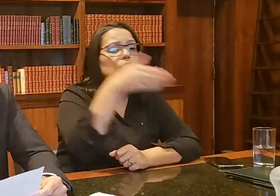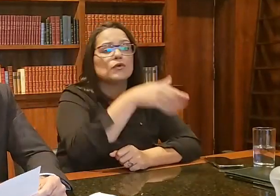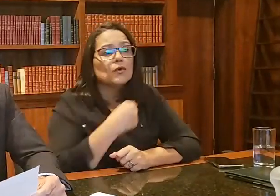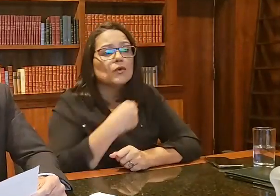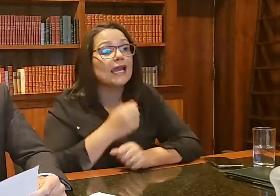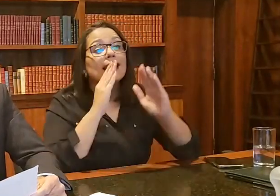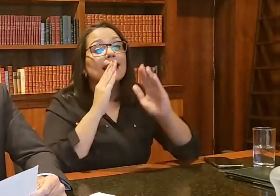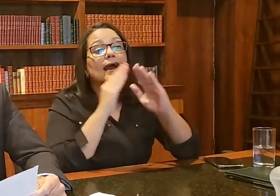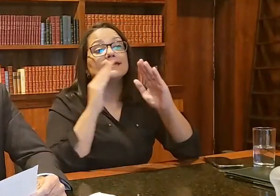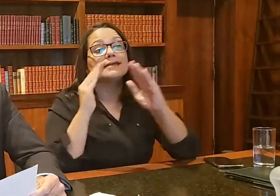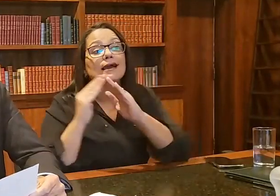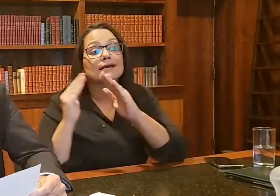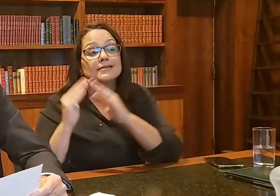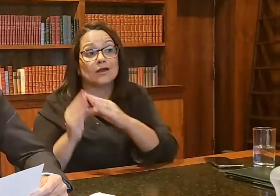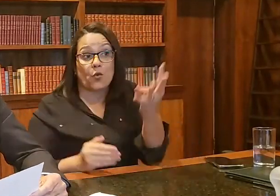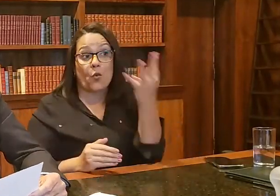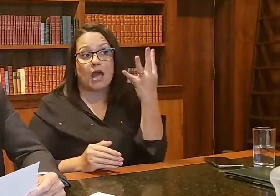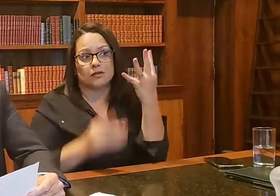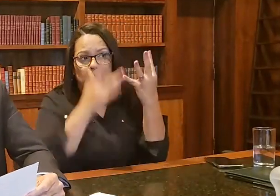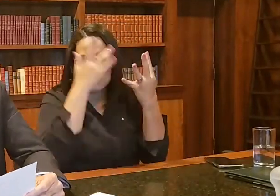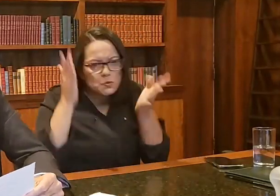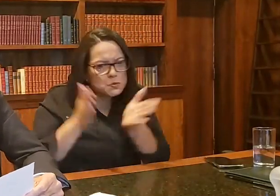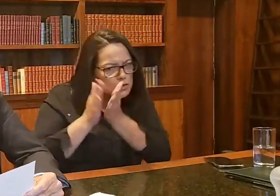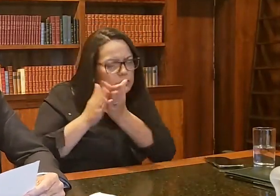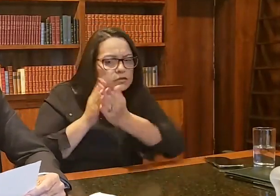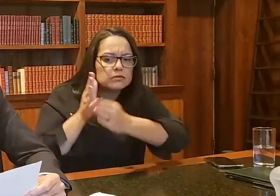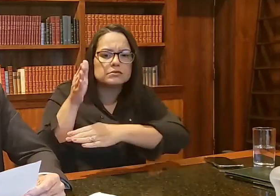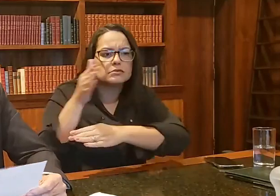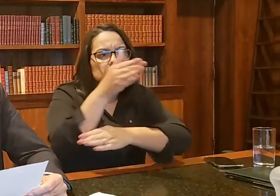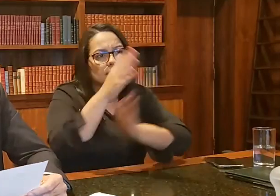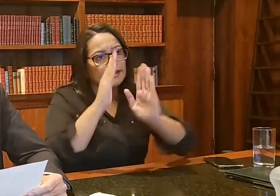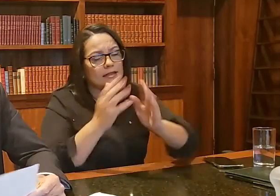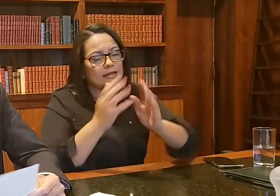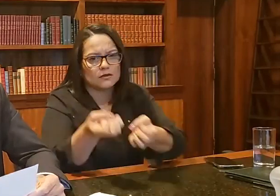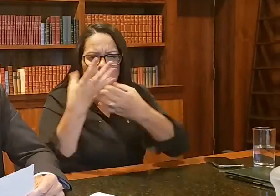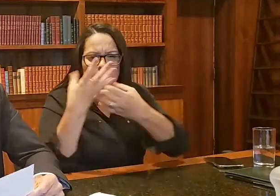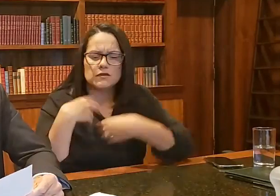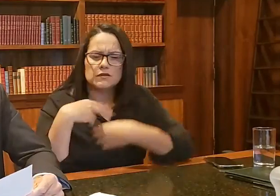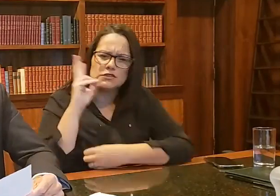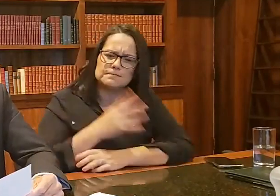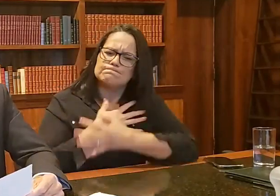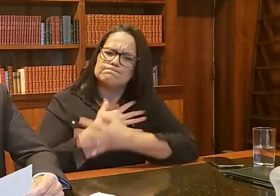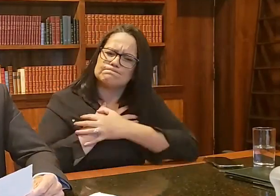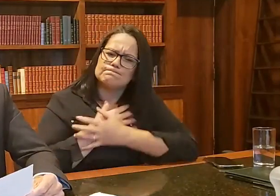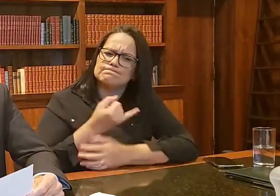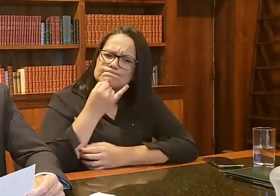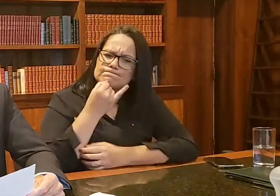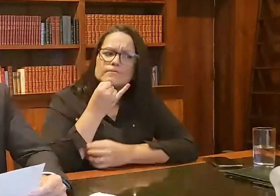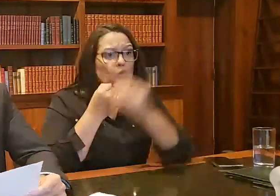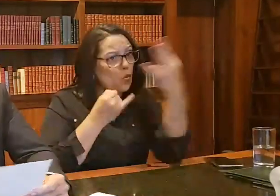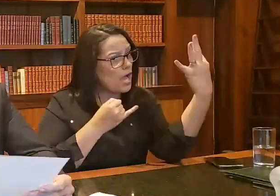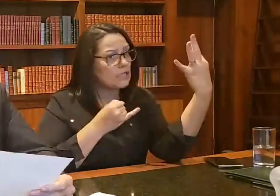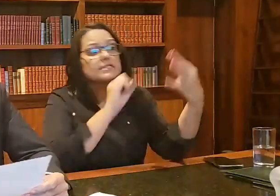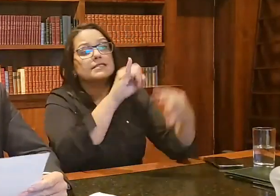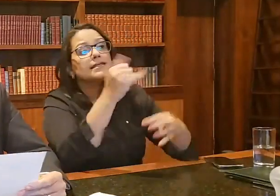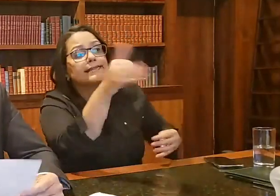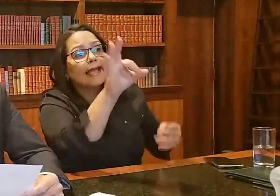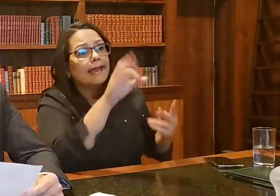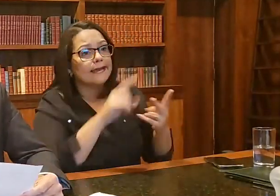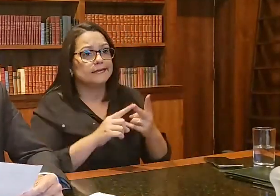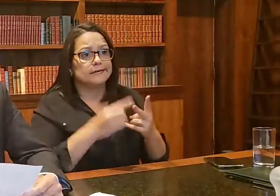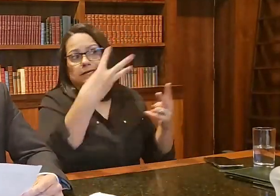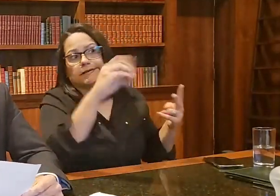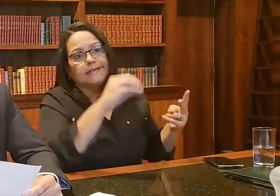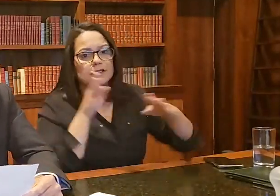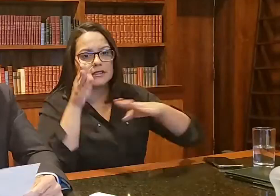quatro residências de pessoas da comunidade. A história é triste, né, foi em quatro, se fosse em dez, vinte, trinta, a história seria